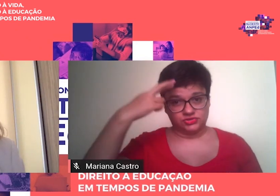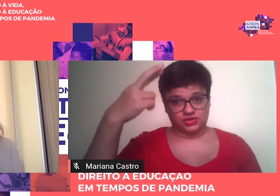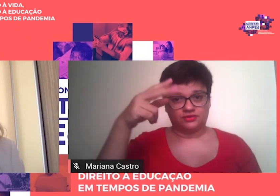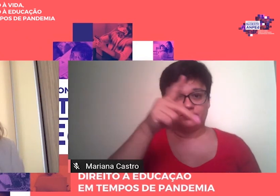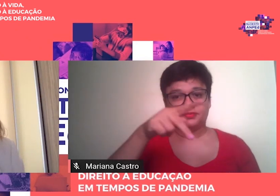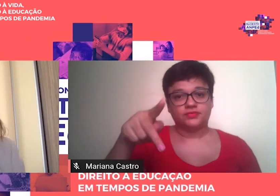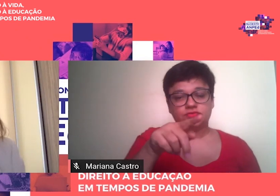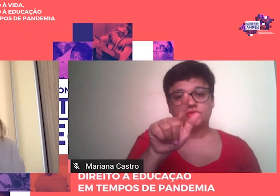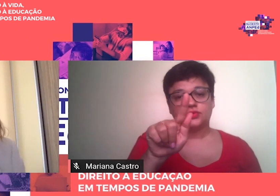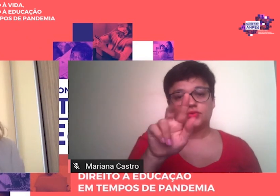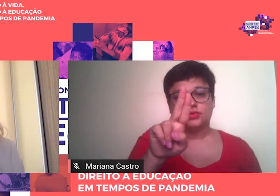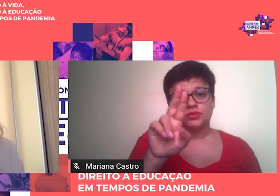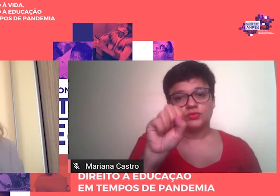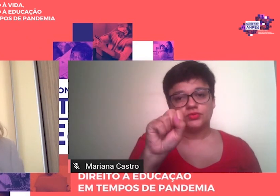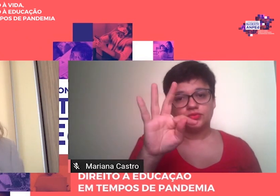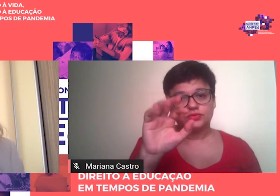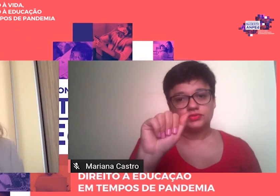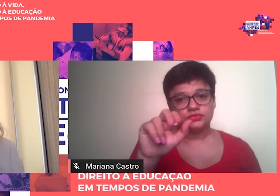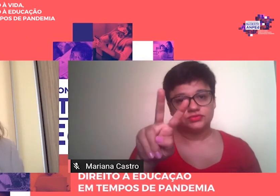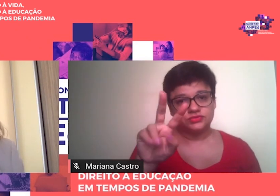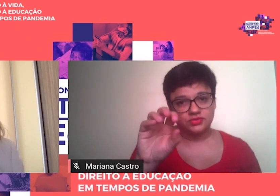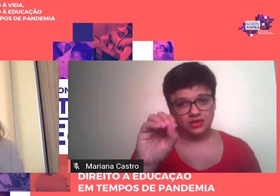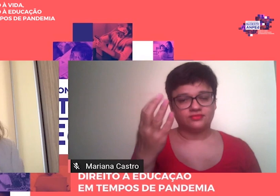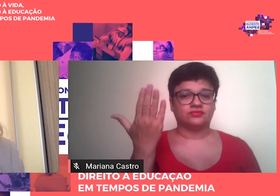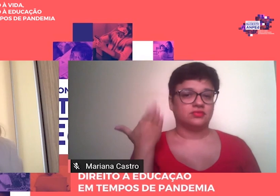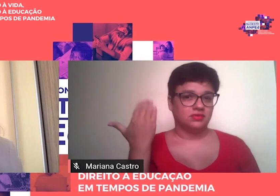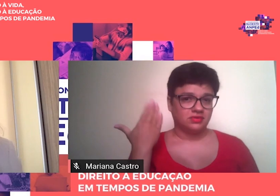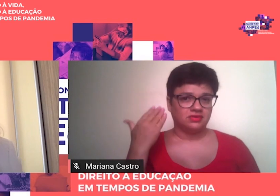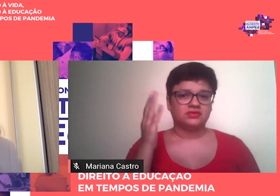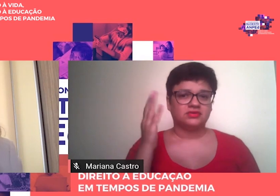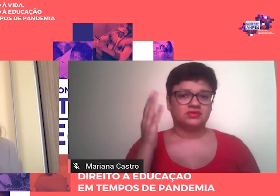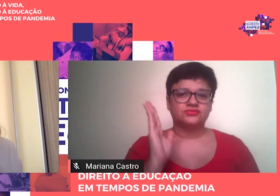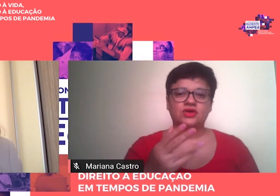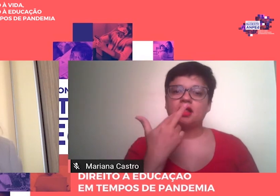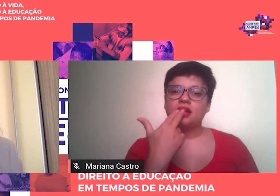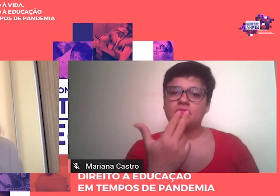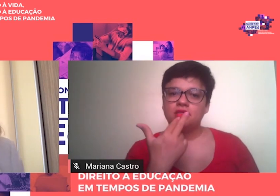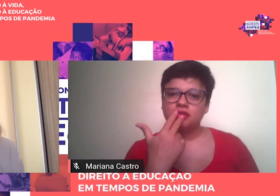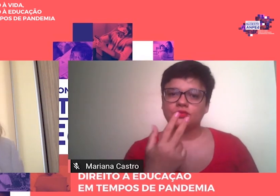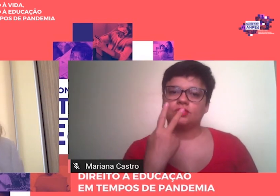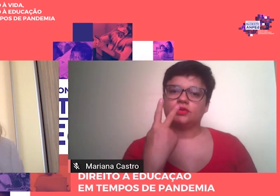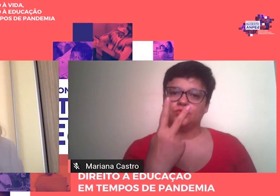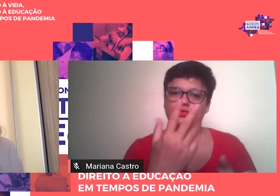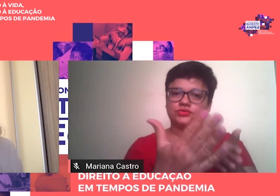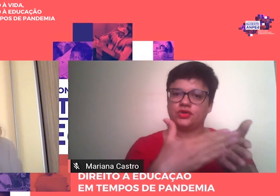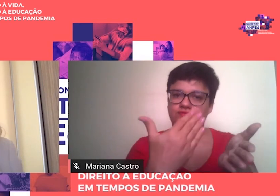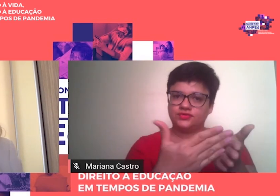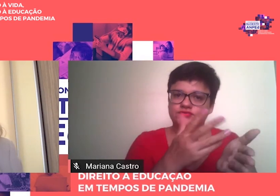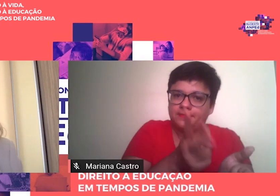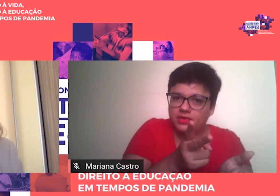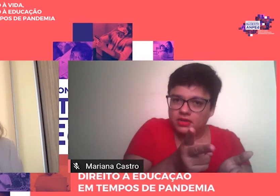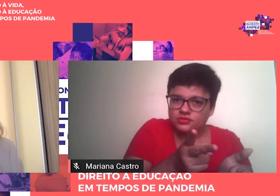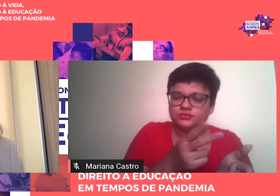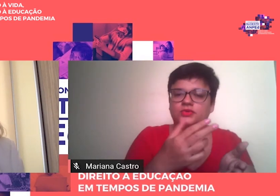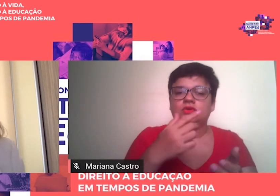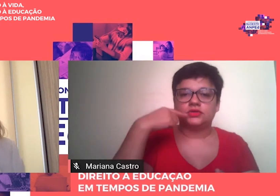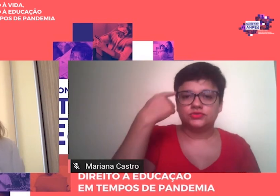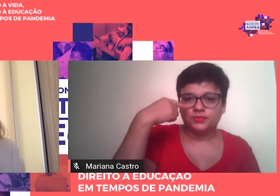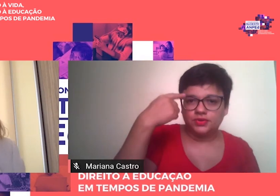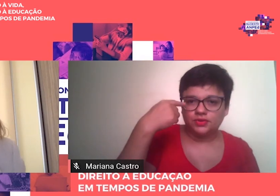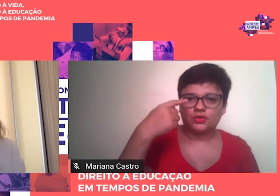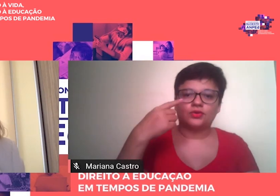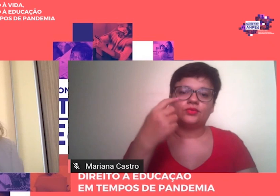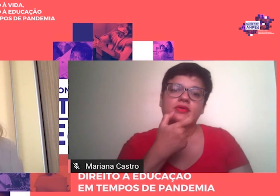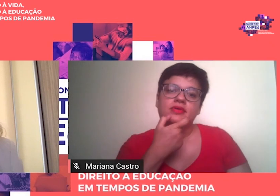Já fazia suas publicações Em duas línguas Em inglês E em espanhol Professor Gustavo Muito